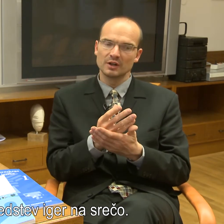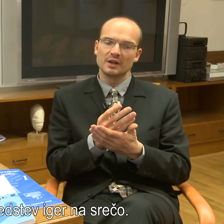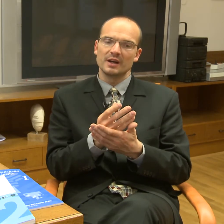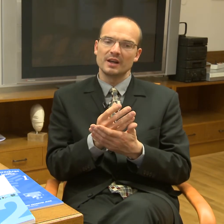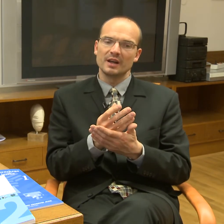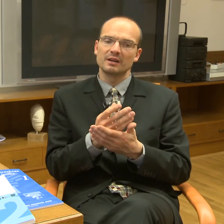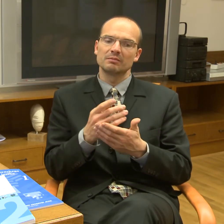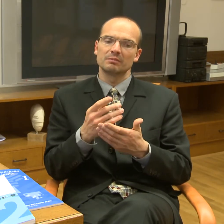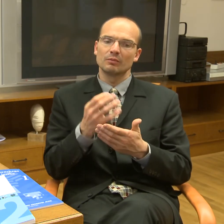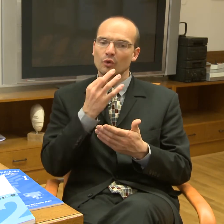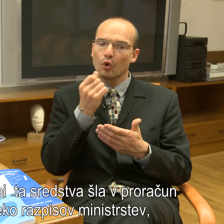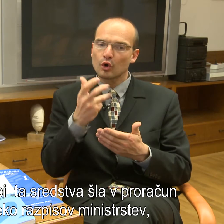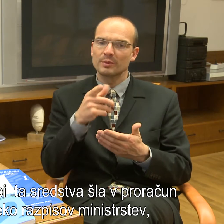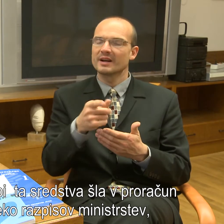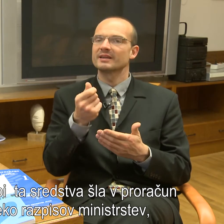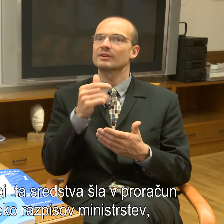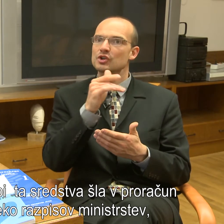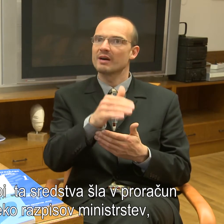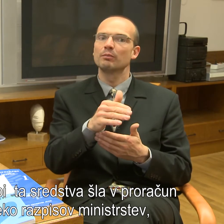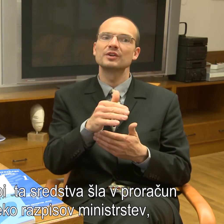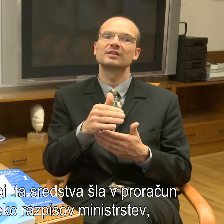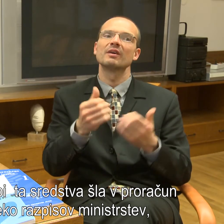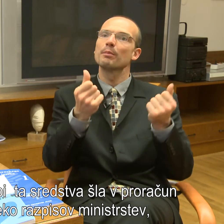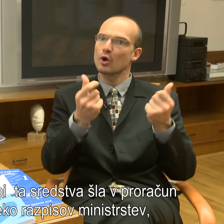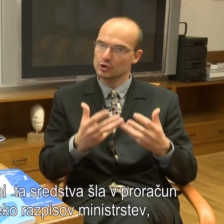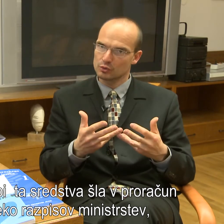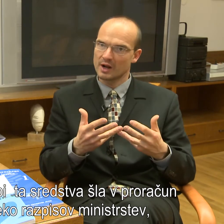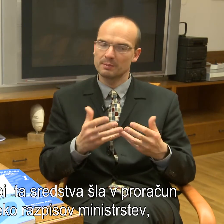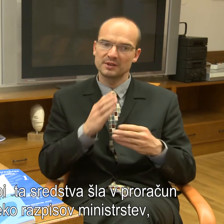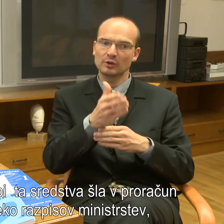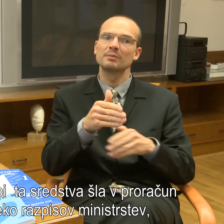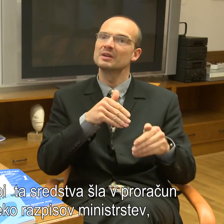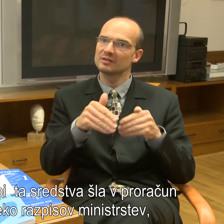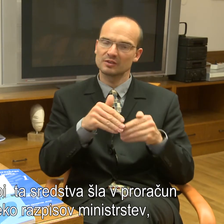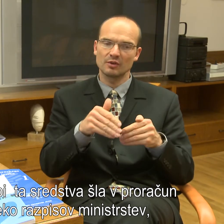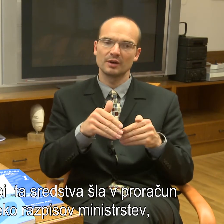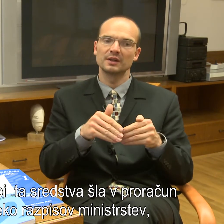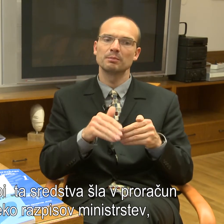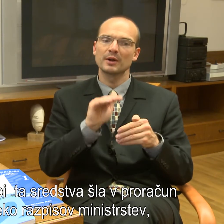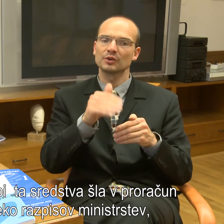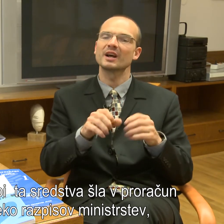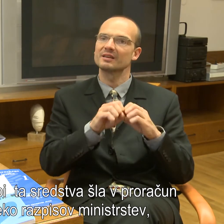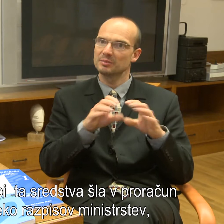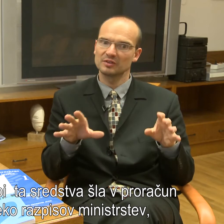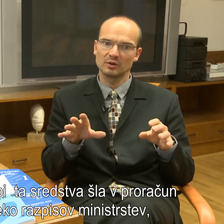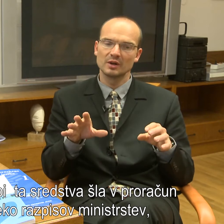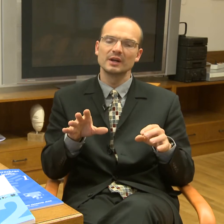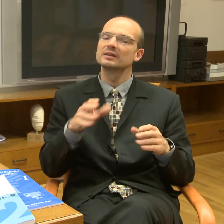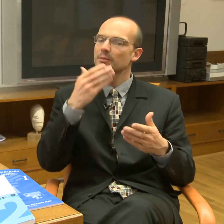in v okolju, ko bi ta sedaj sašla, bodi si v proračun ali pa direktno na ministrstvo in preko teh razpisov sem